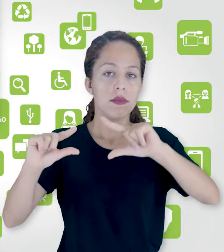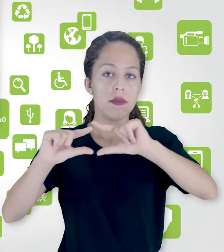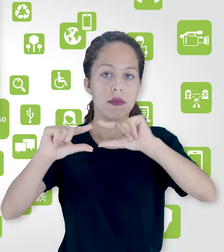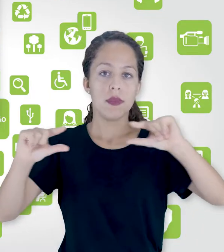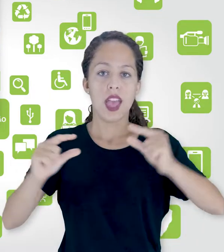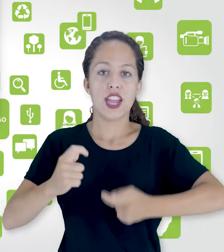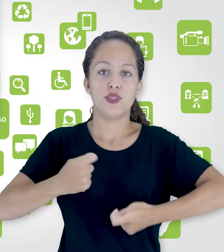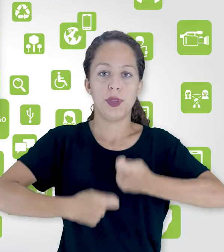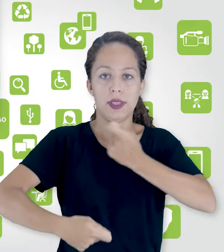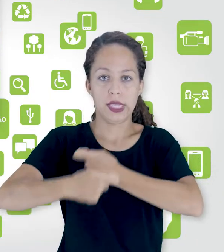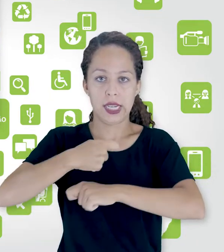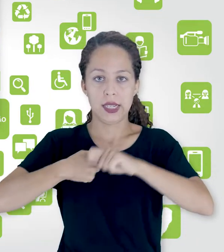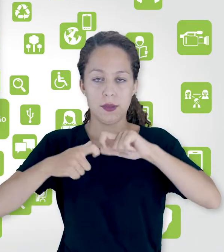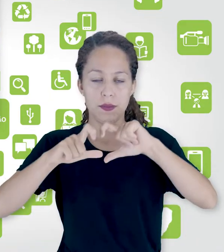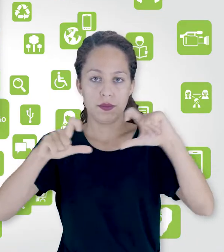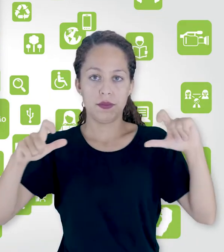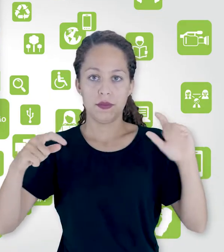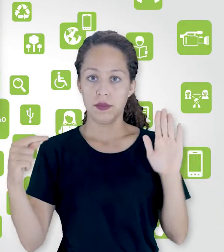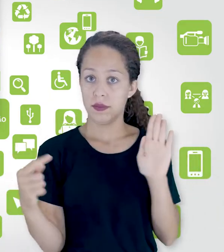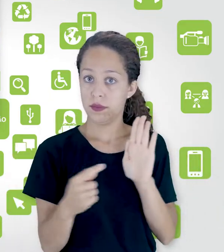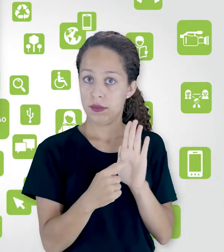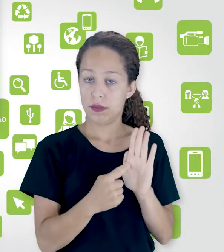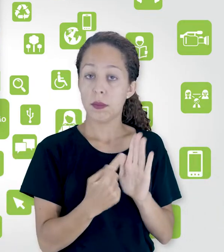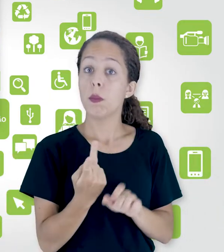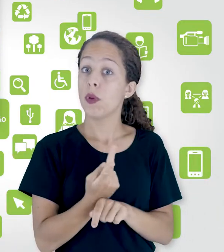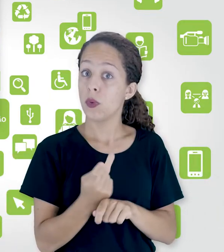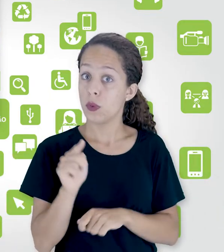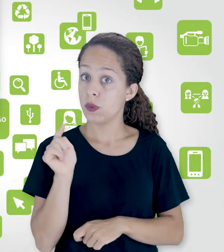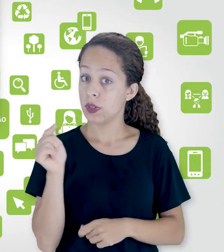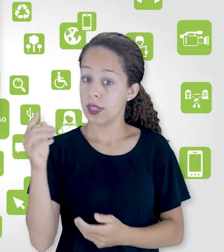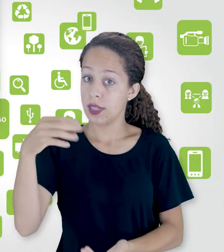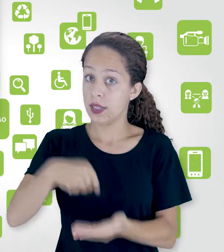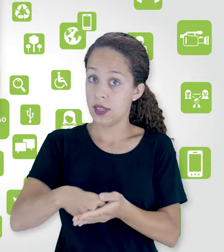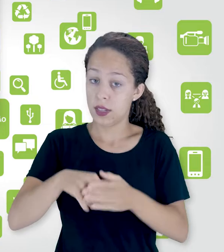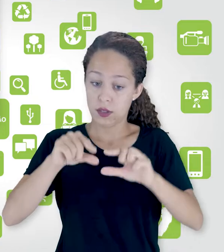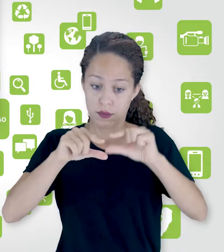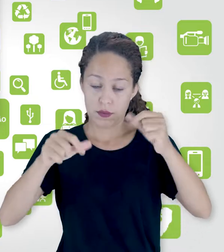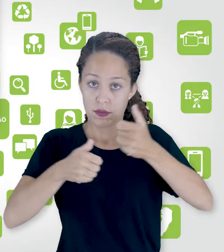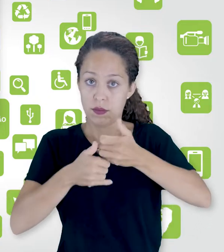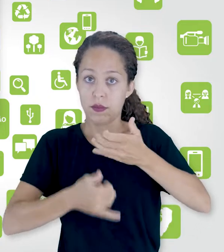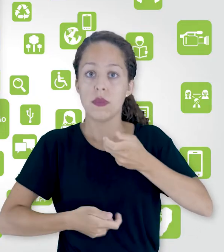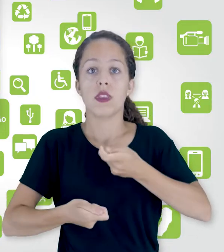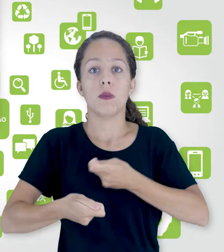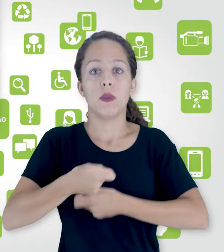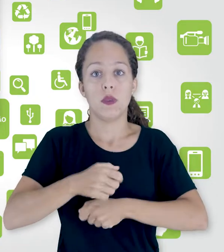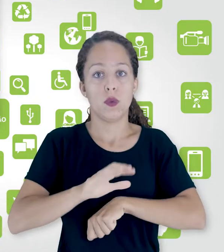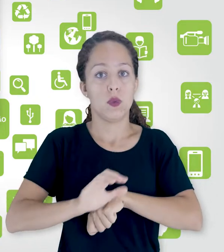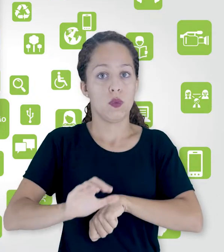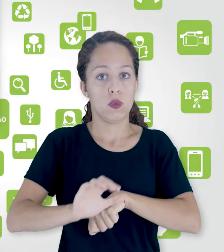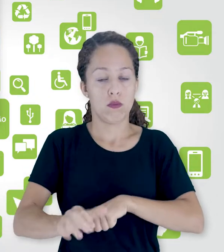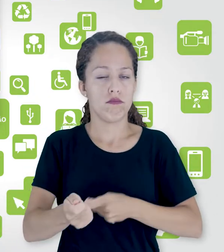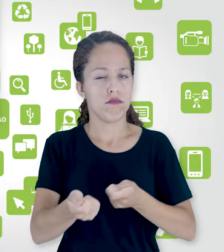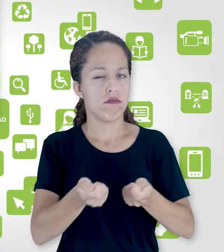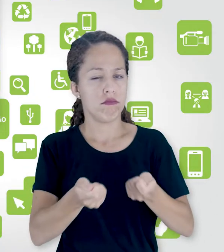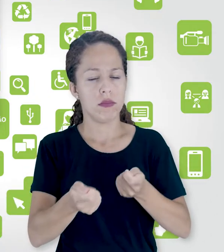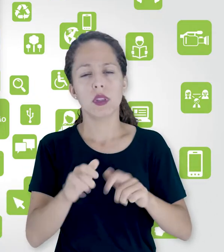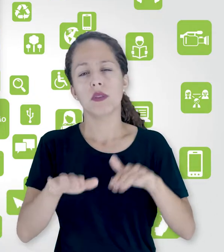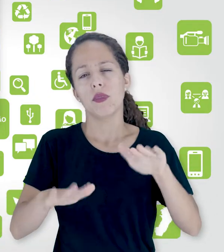administração, aqui neste administração do curso, às vezes pode estar fechado aqui, né?